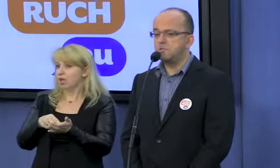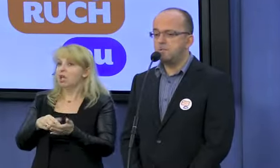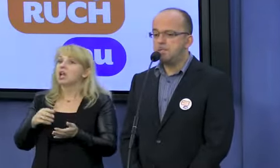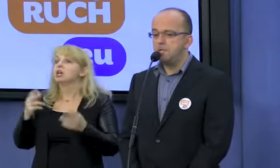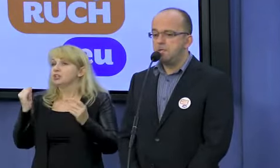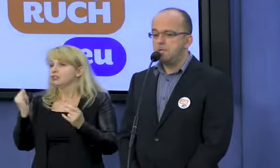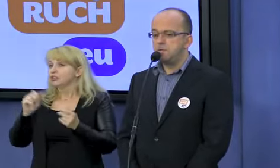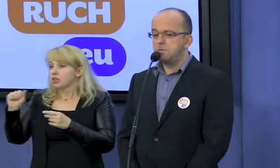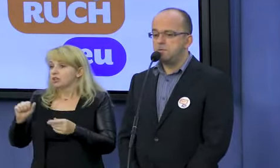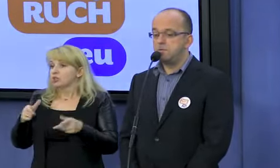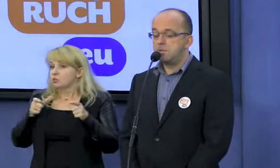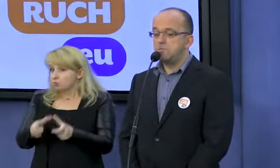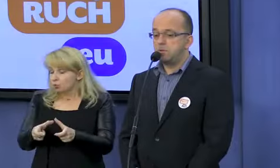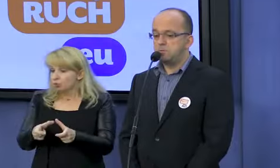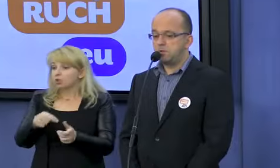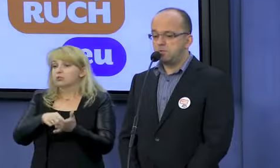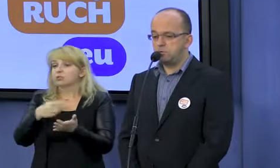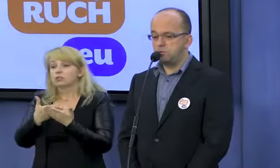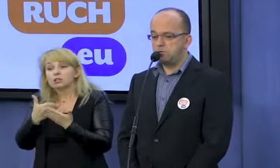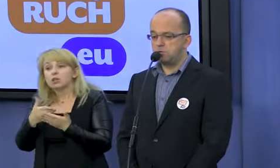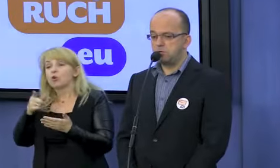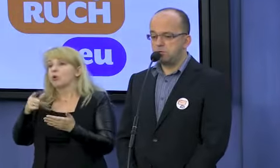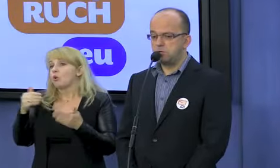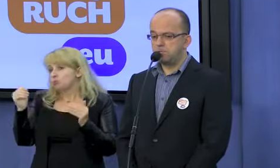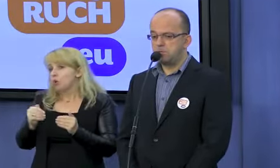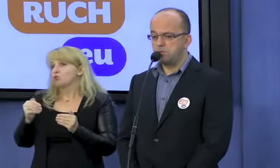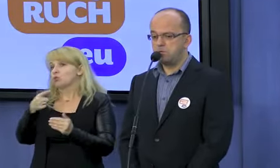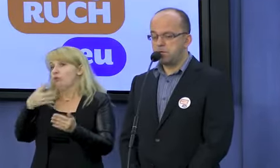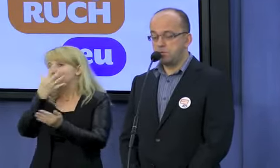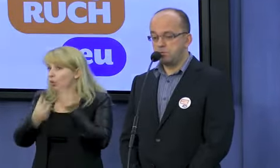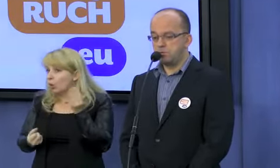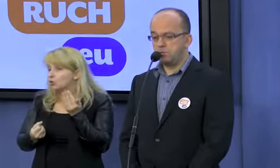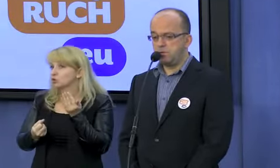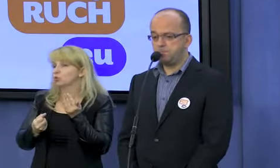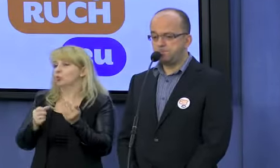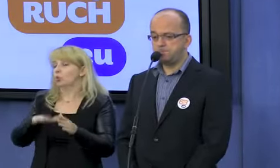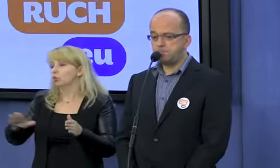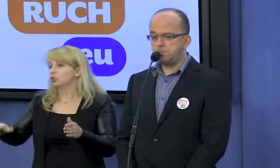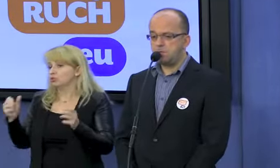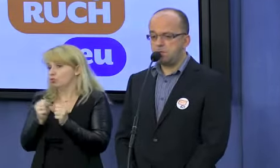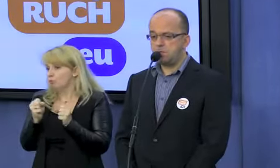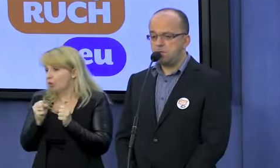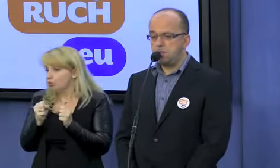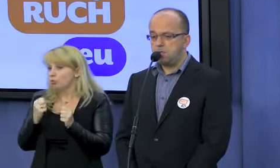presję, że w ten sposób właśnie dochodzić może do tych aktów pedofilii.